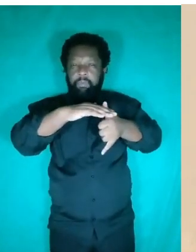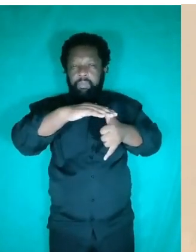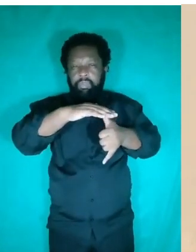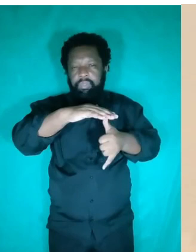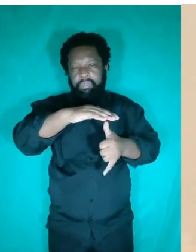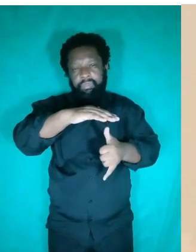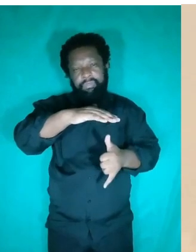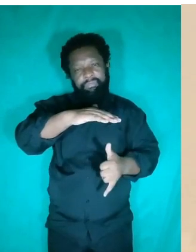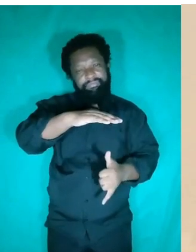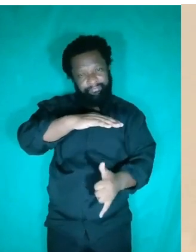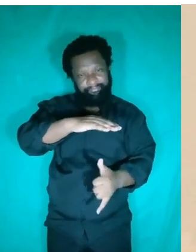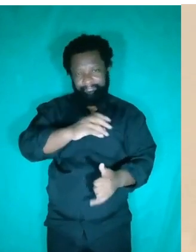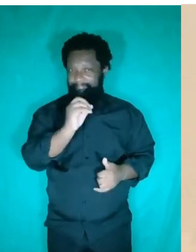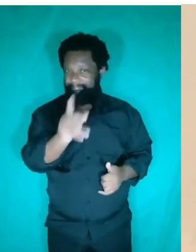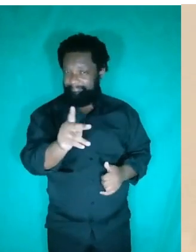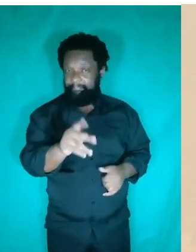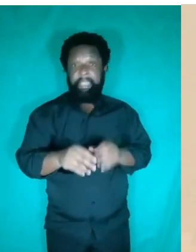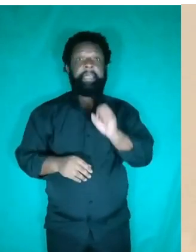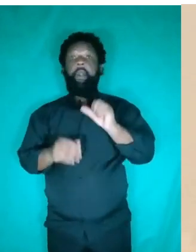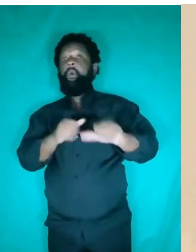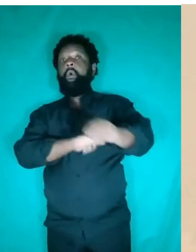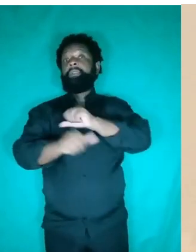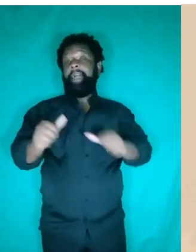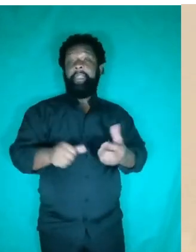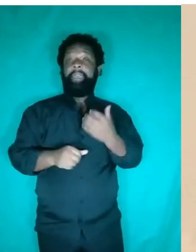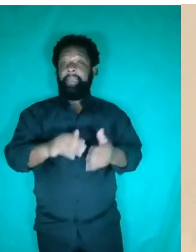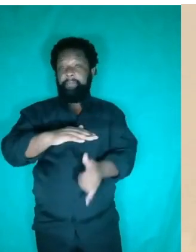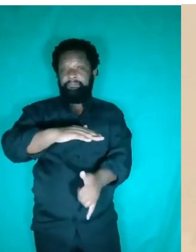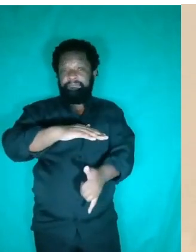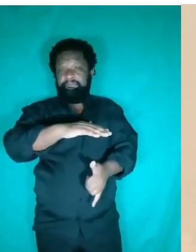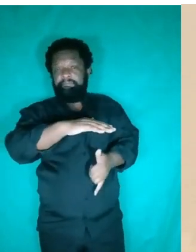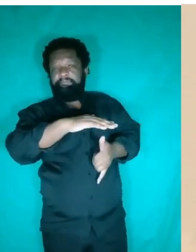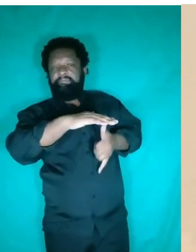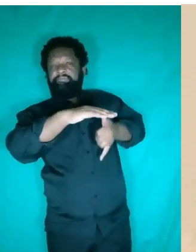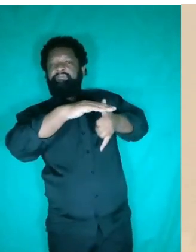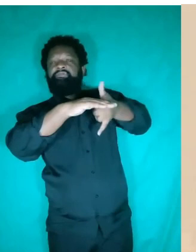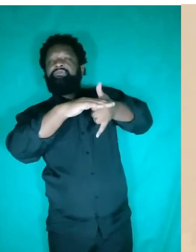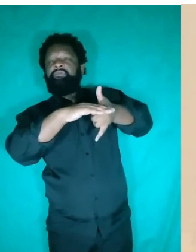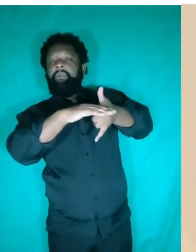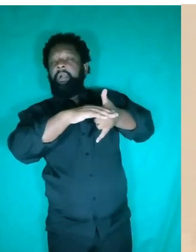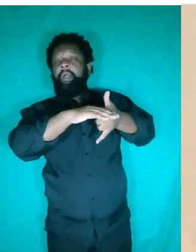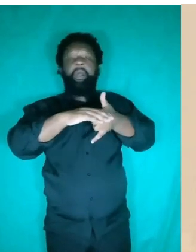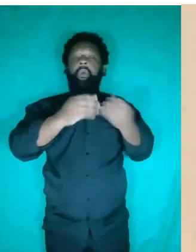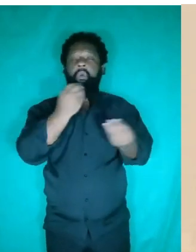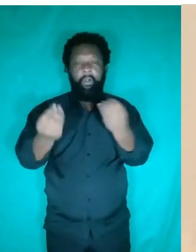que ele afunde. Se ele quiser subir, se ele quiser se movimentar na vertical para cima,